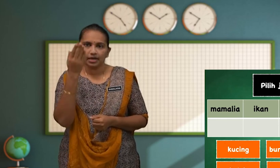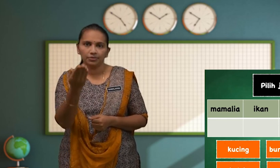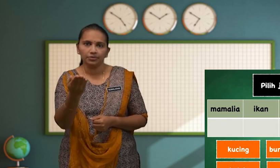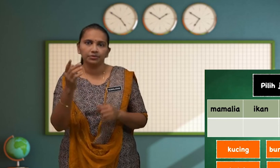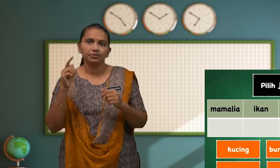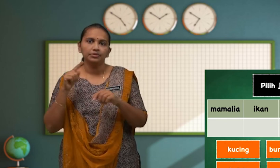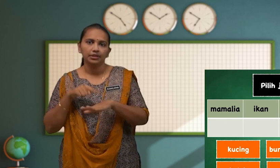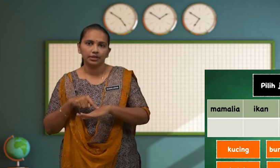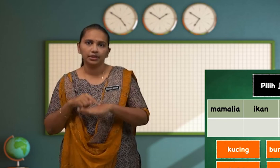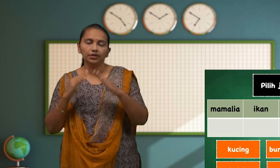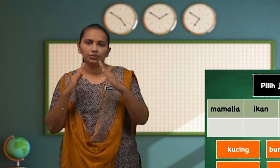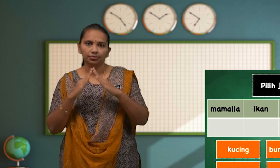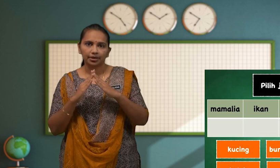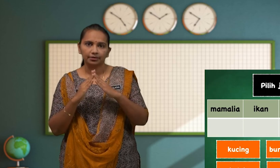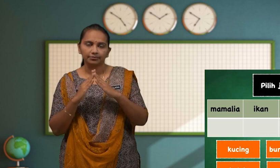Kamu Di Rumah